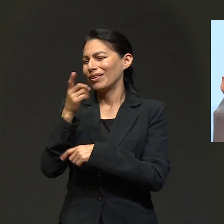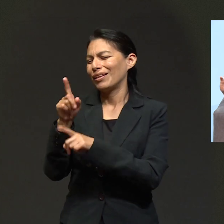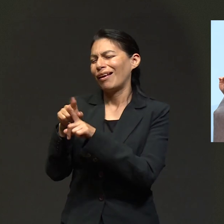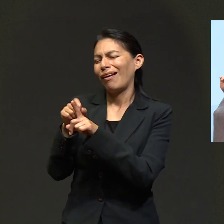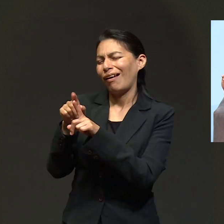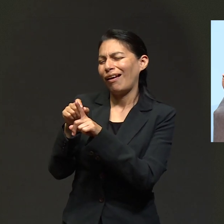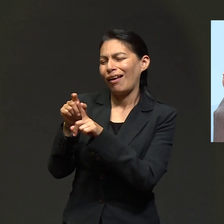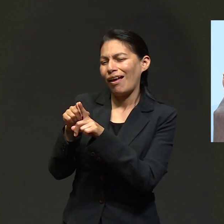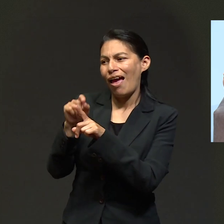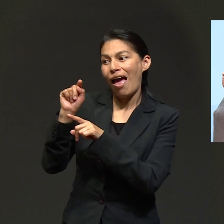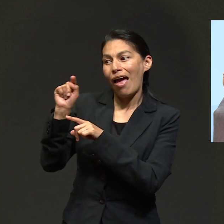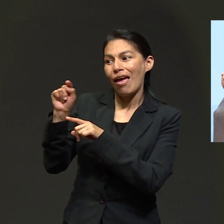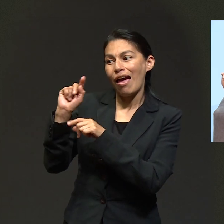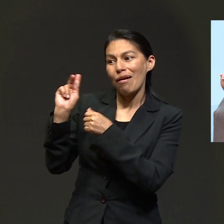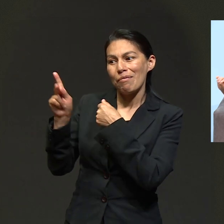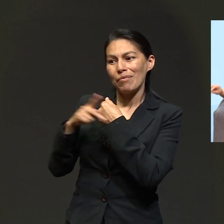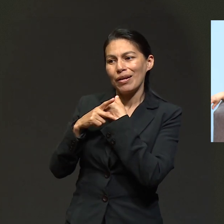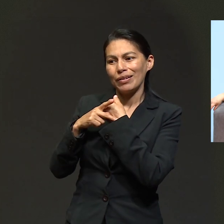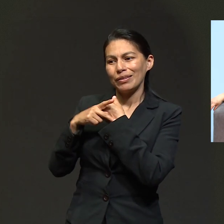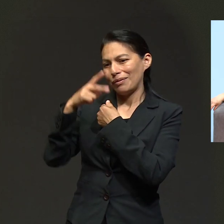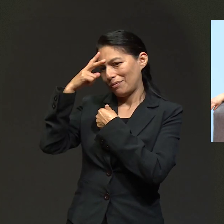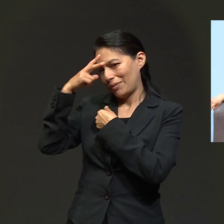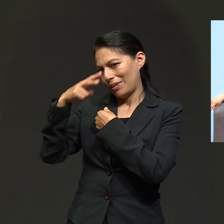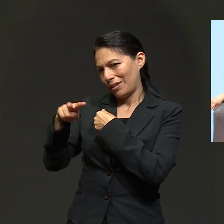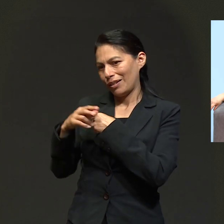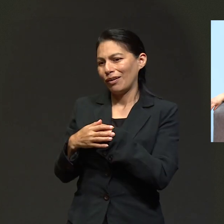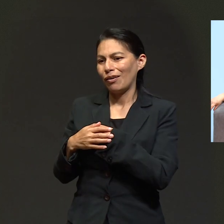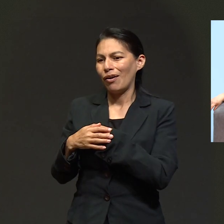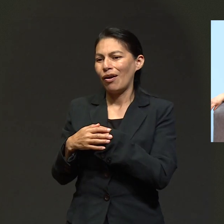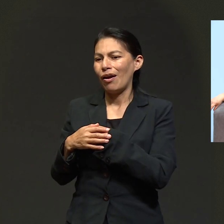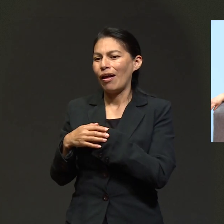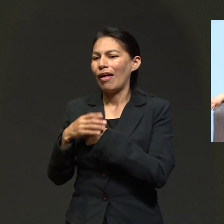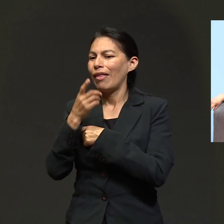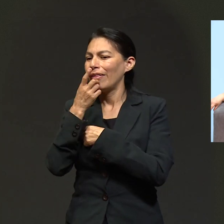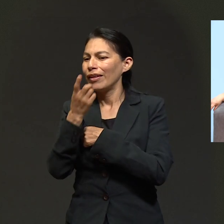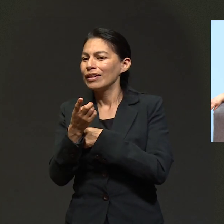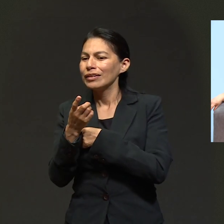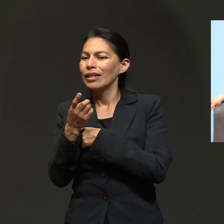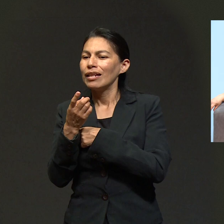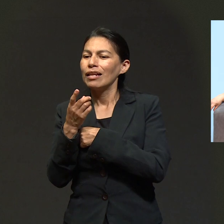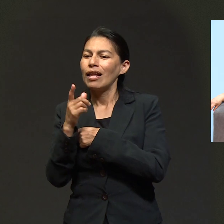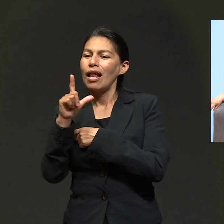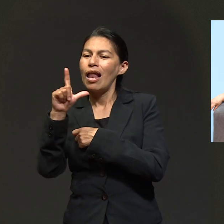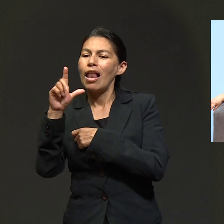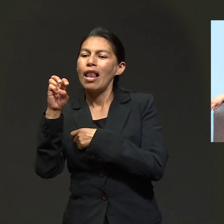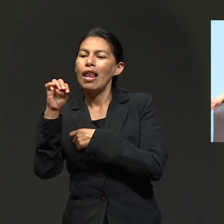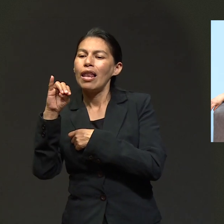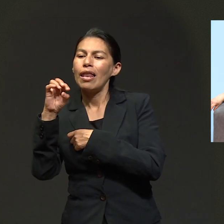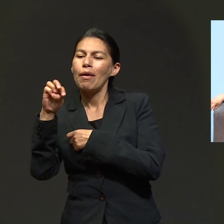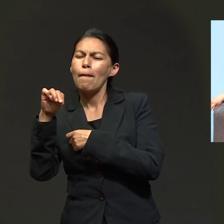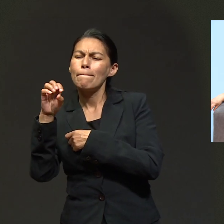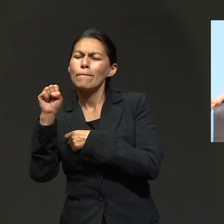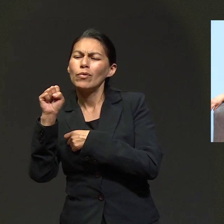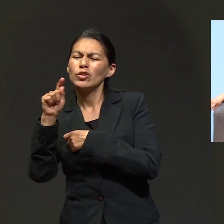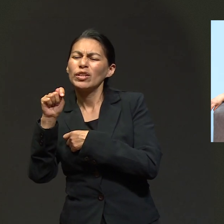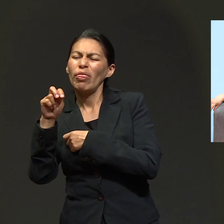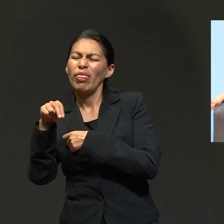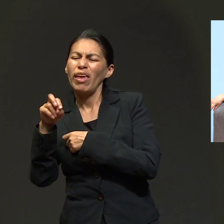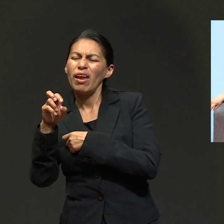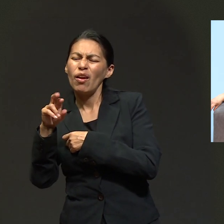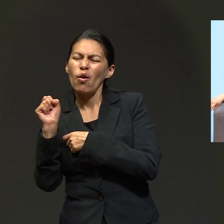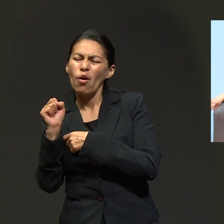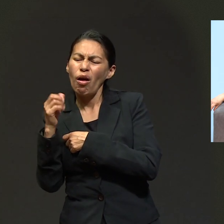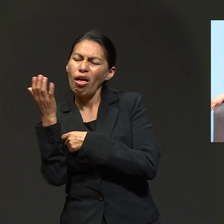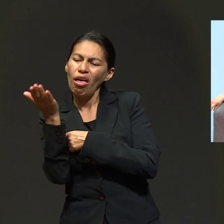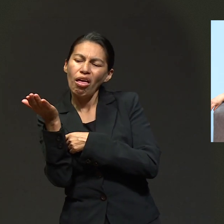lo pueda decir, pero como chiste, yo le decía, allá es mi país de México. Allá les dicen limosnero y con garrotes.